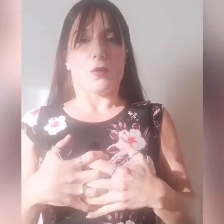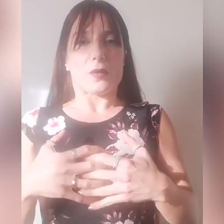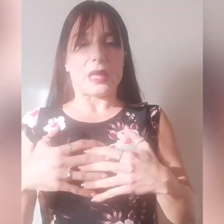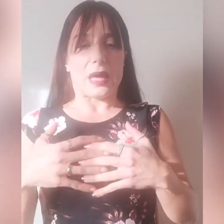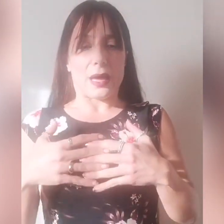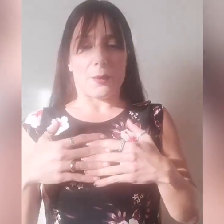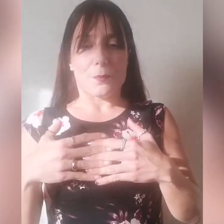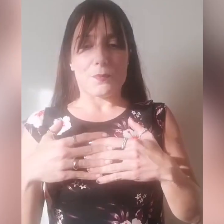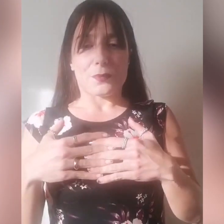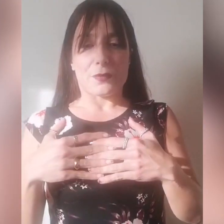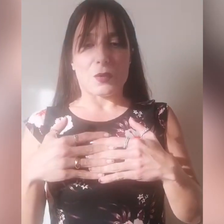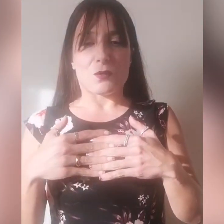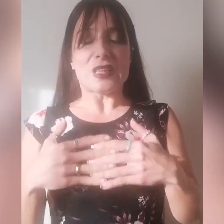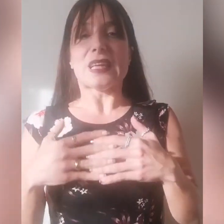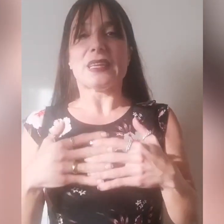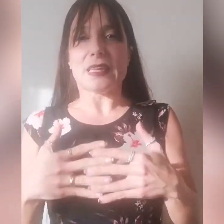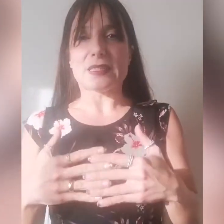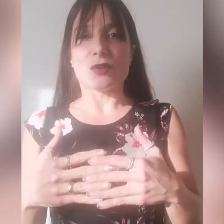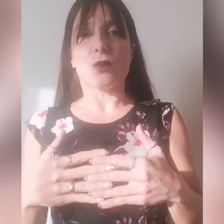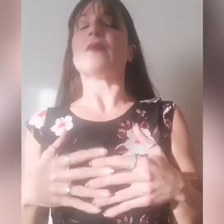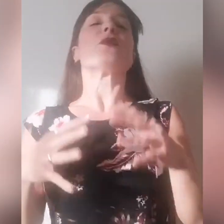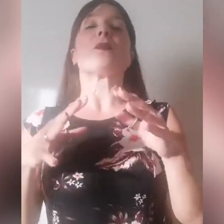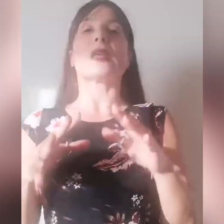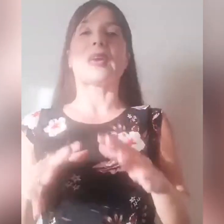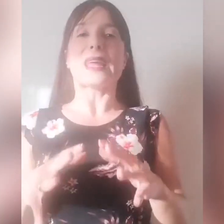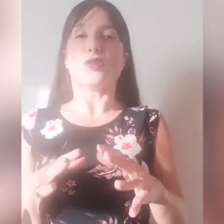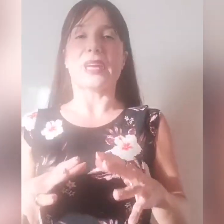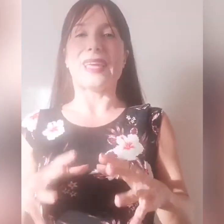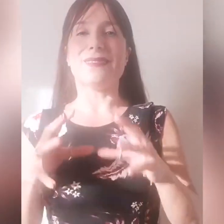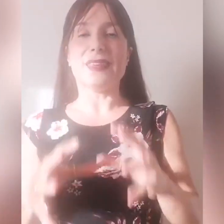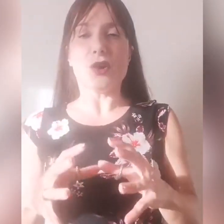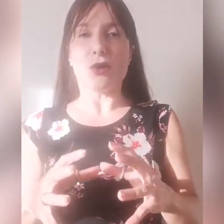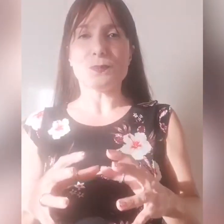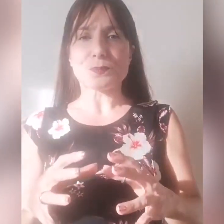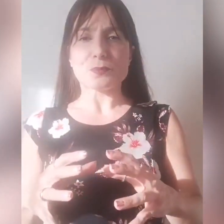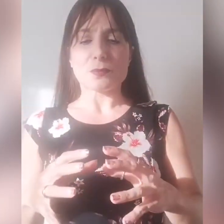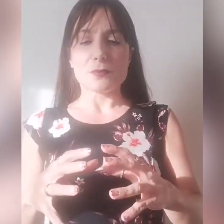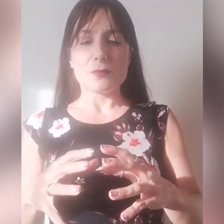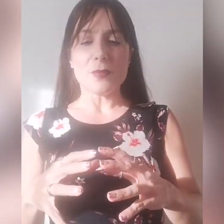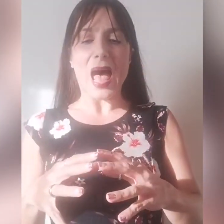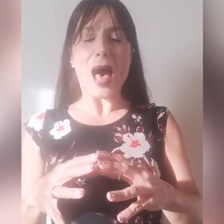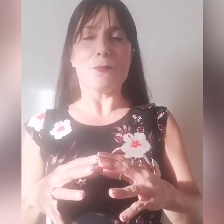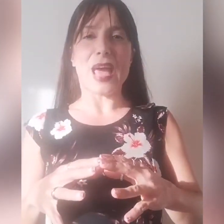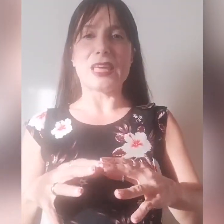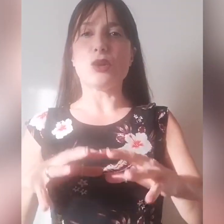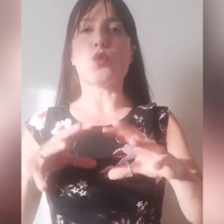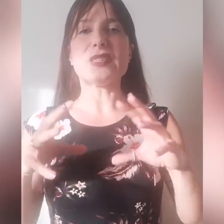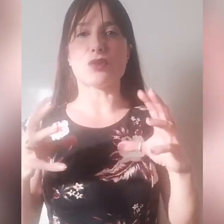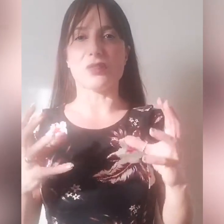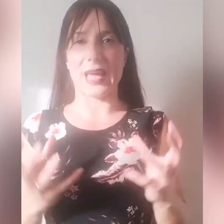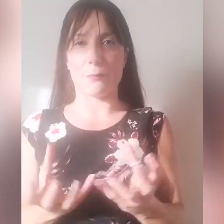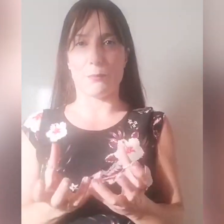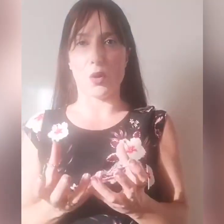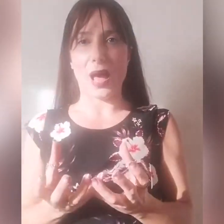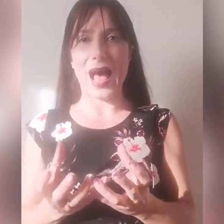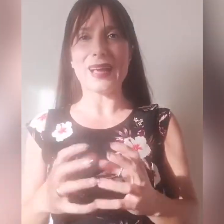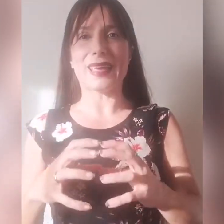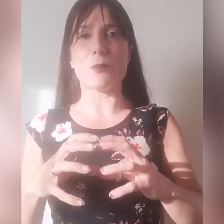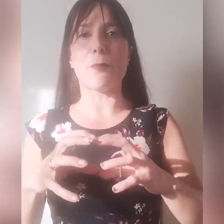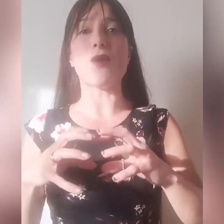fin dall'inizio credo che Dio abbia in questo tempo anche un po'